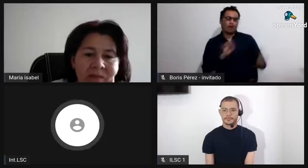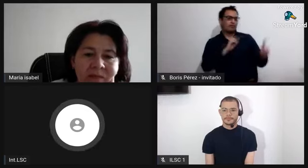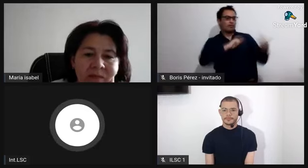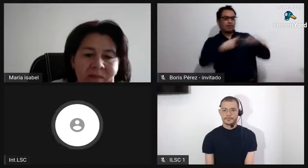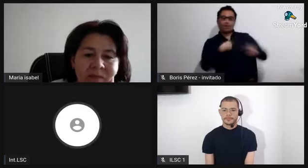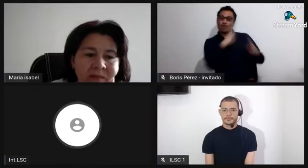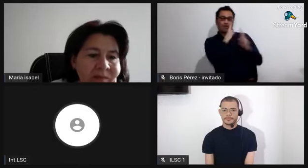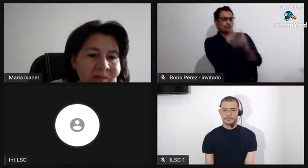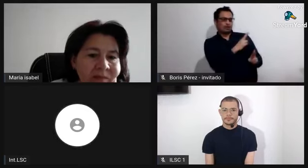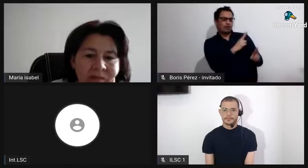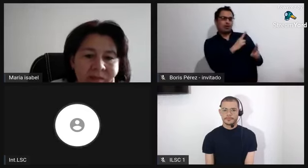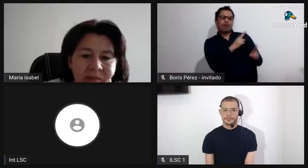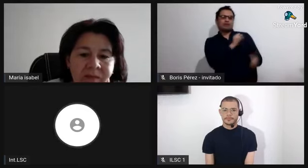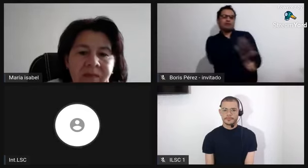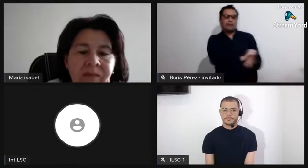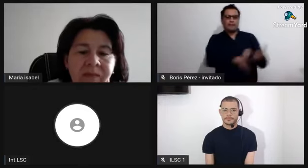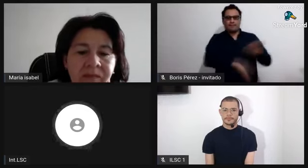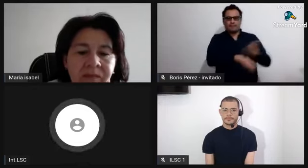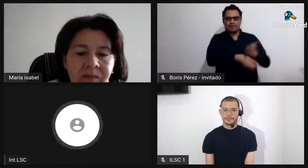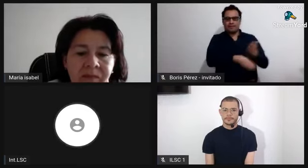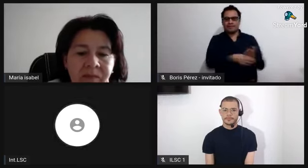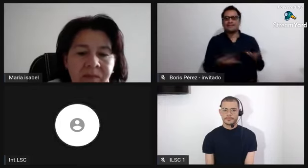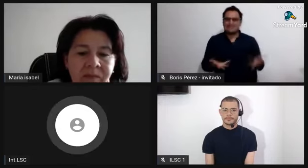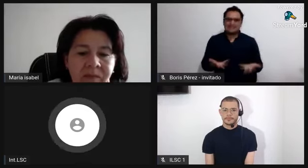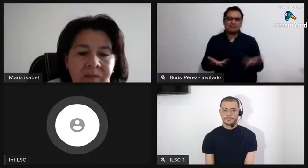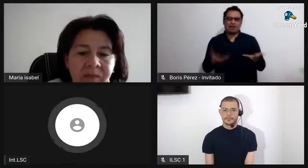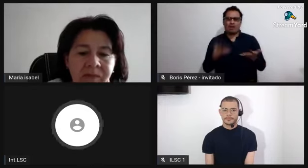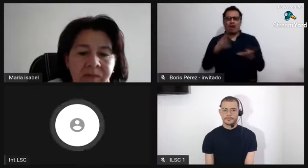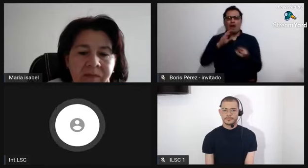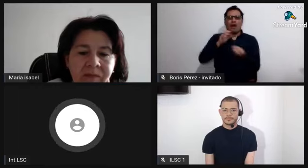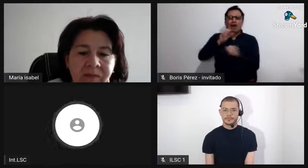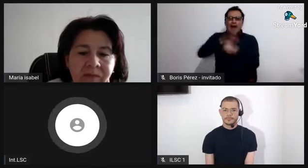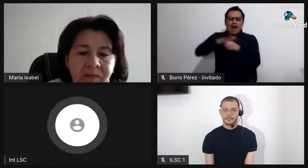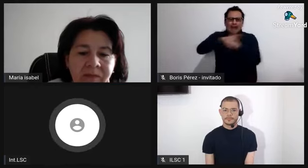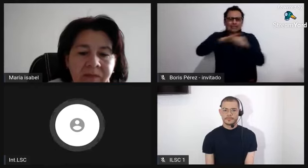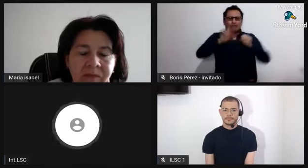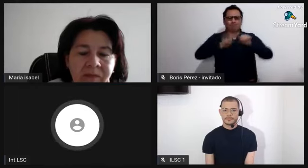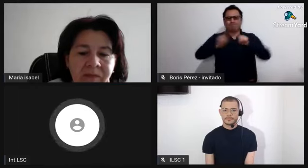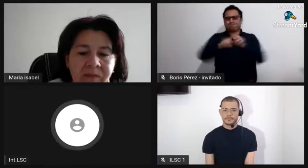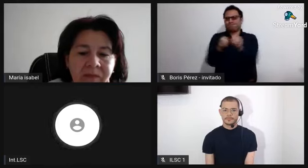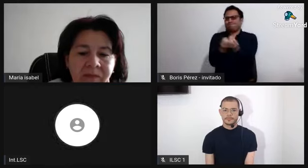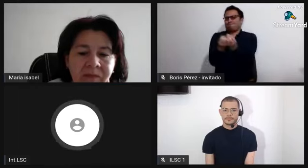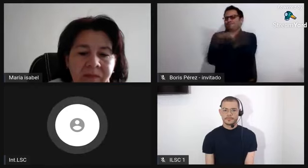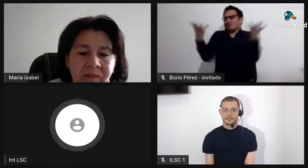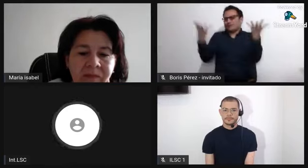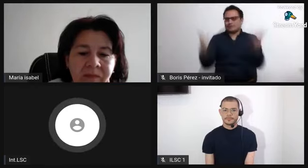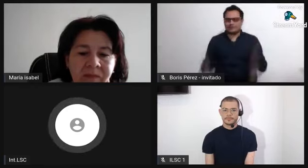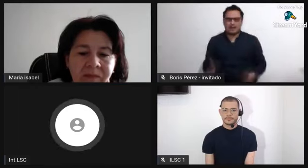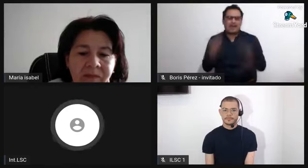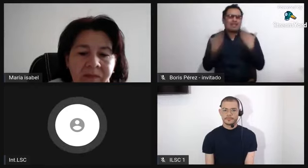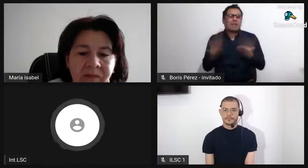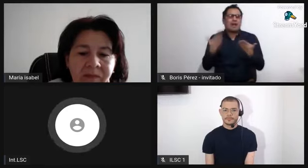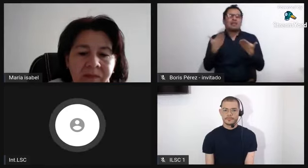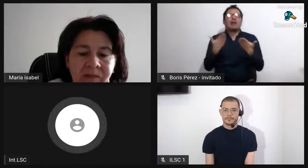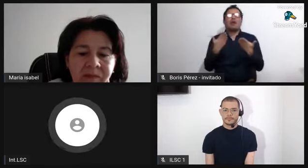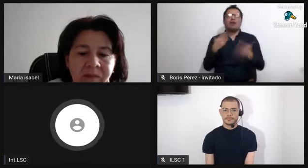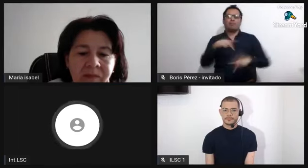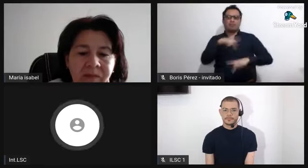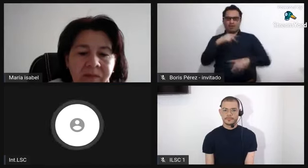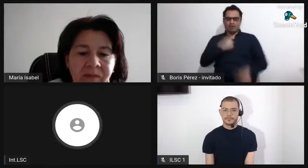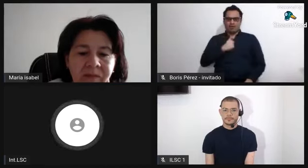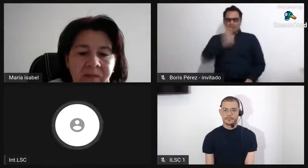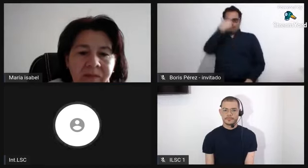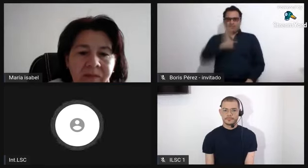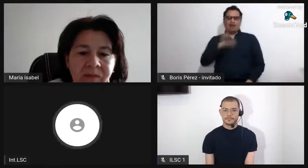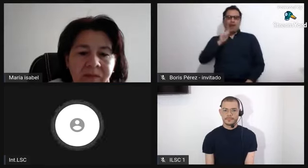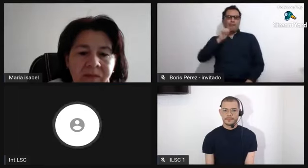entre estas relaciones que finalmente pues eran entre seres humanos. Y algunos de los amos sí reconocían a sus hijos, otros no, y así